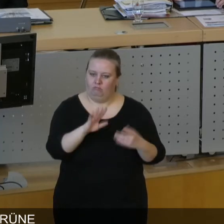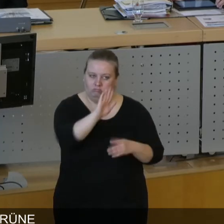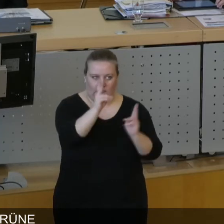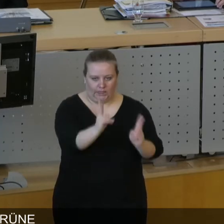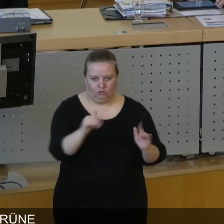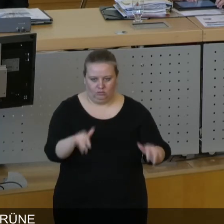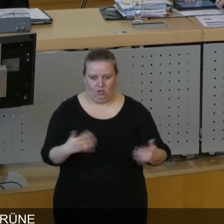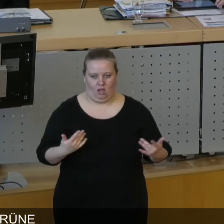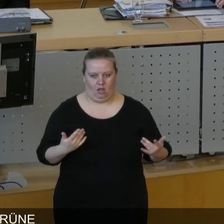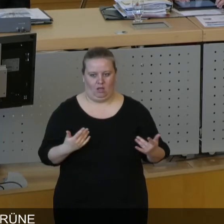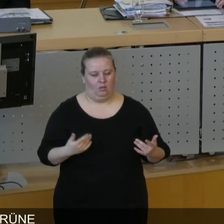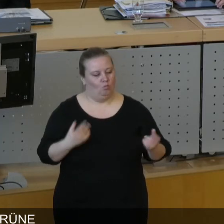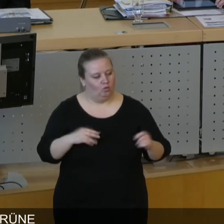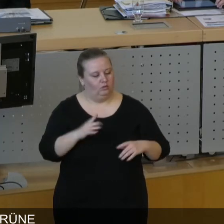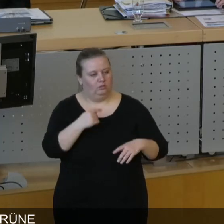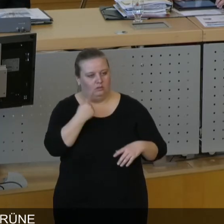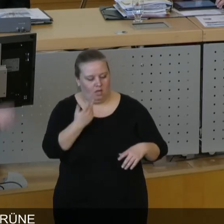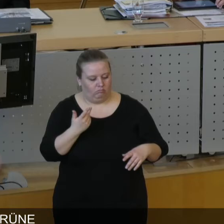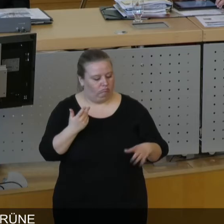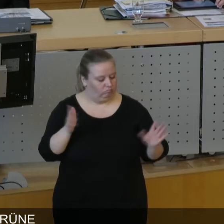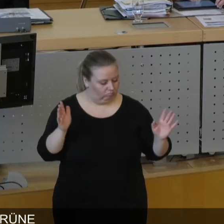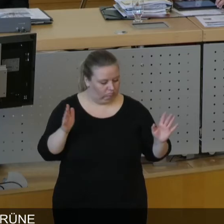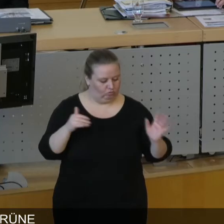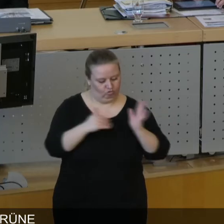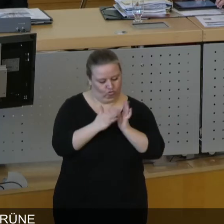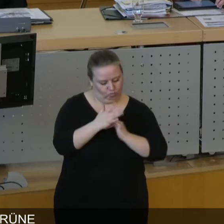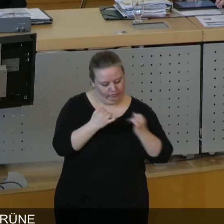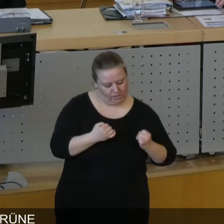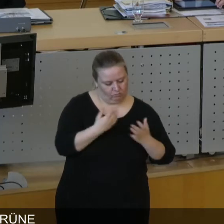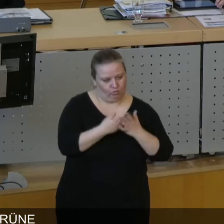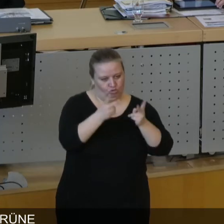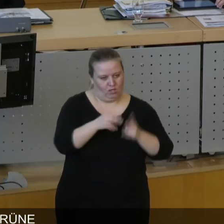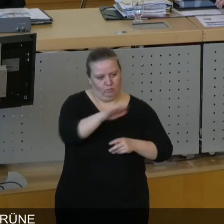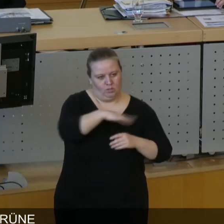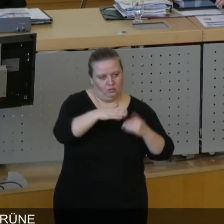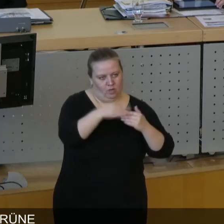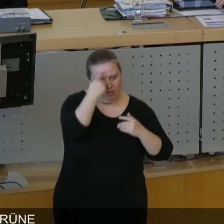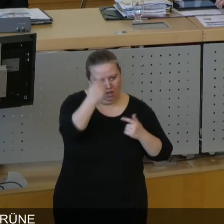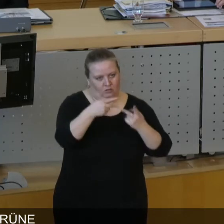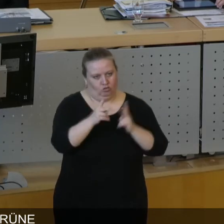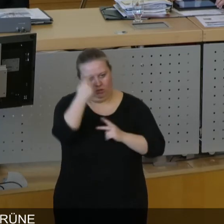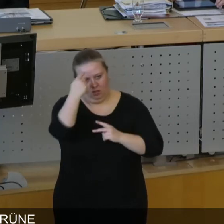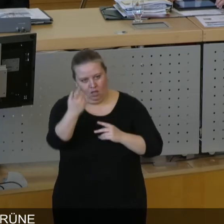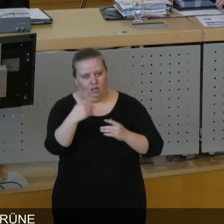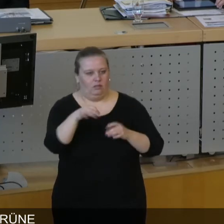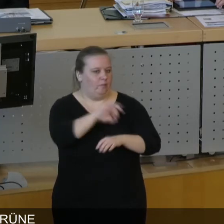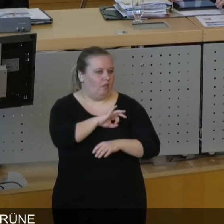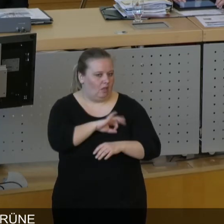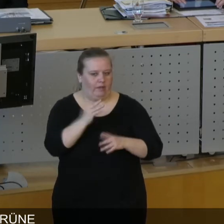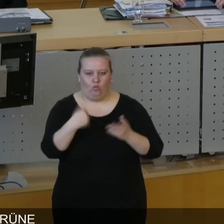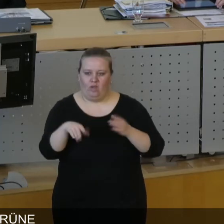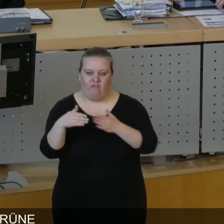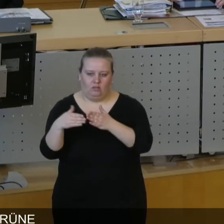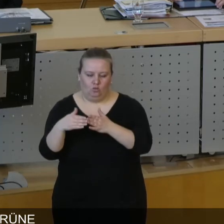Recht geben, außerhalb der Strukturen eines Stadtbezirksbeirats, eines Stadtrats, einer Partei oder einer